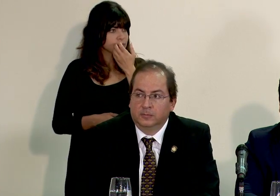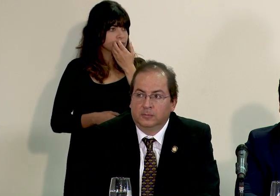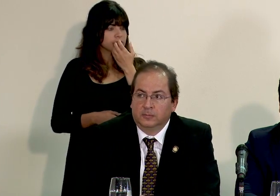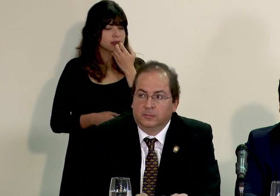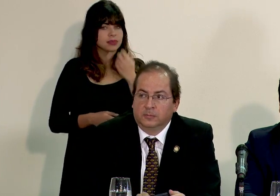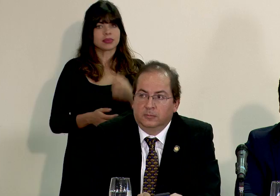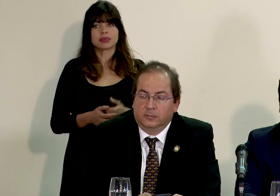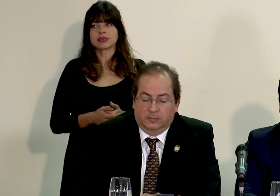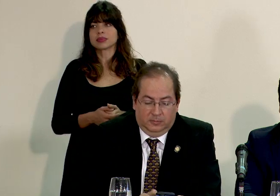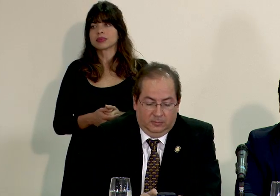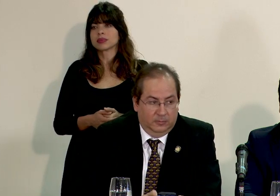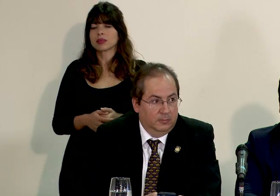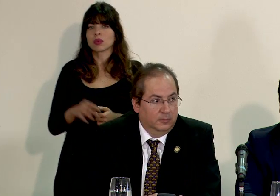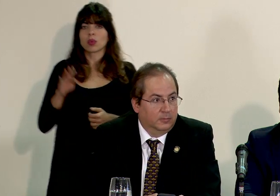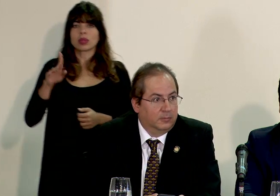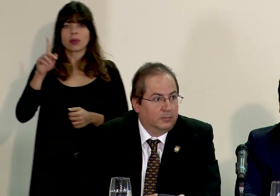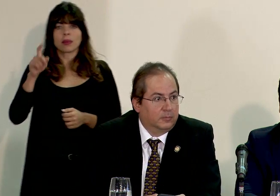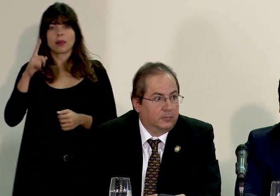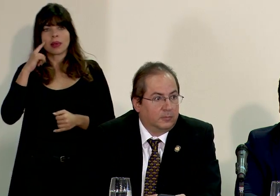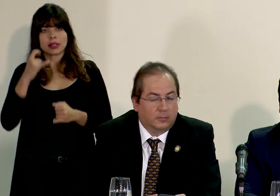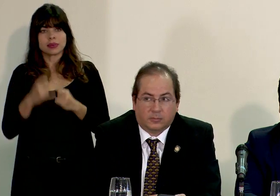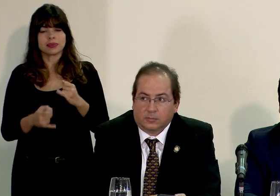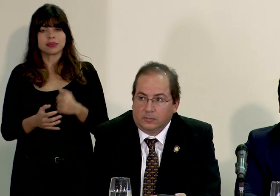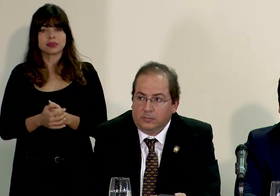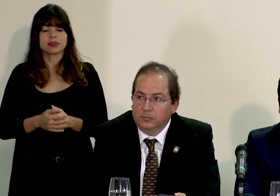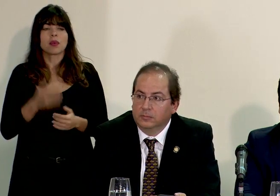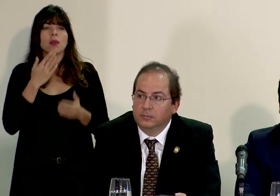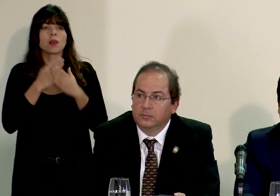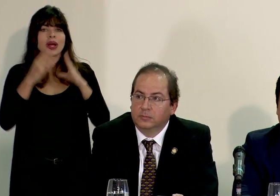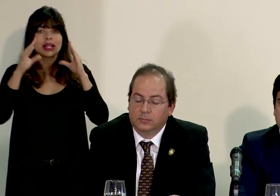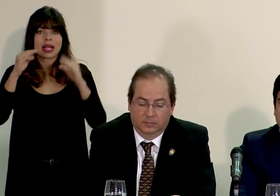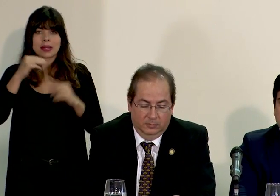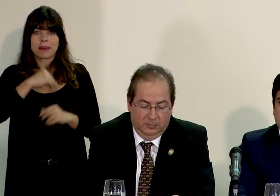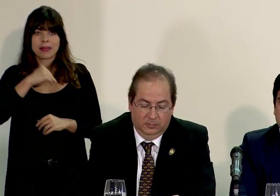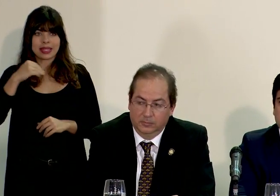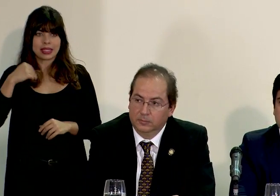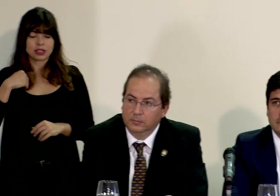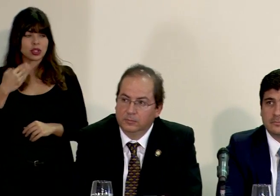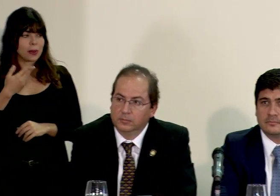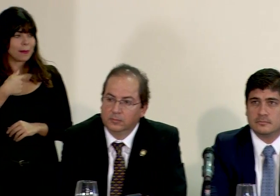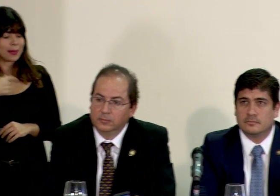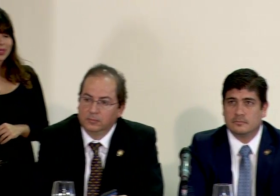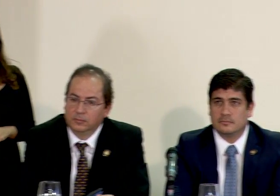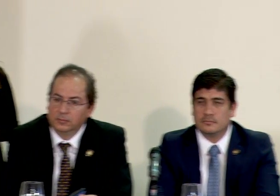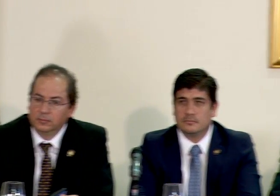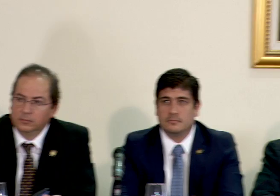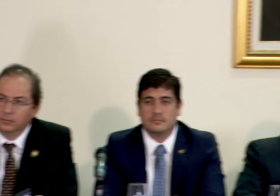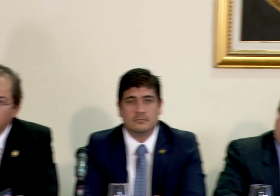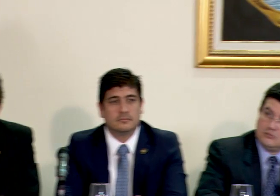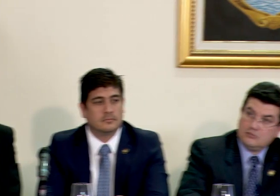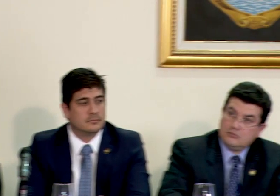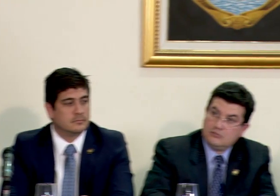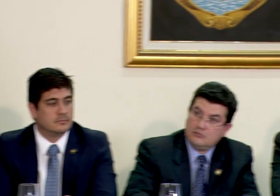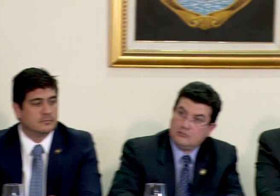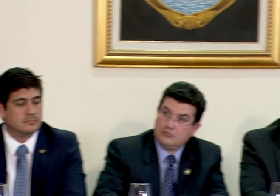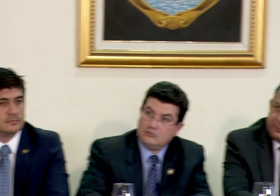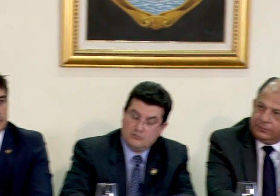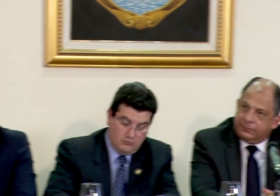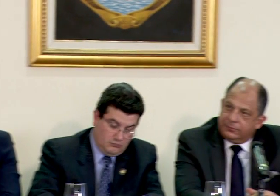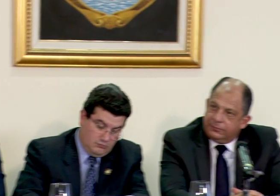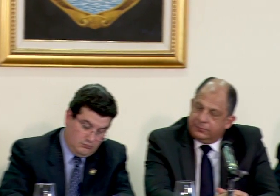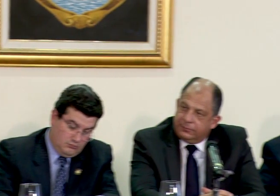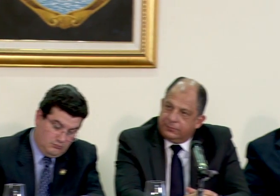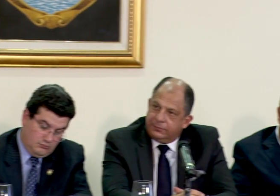concluimos con esta pregunta para el señor presidente buenas tardes ministros y presidente don Luis Guillermo requiero una